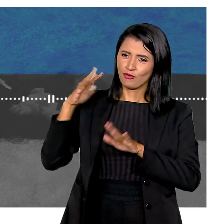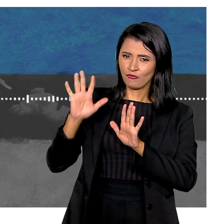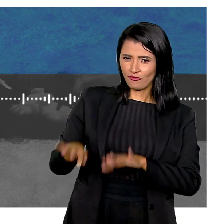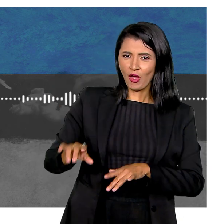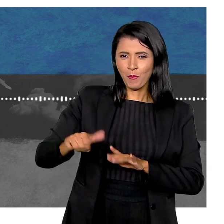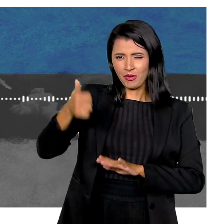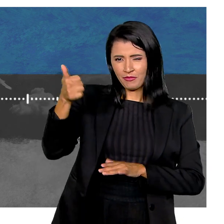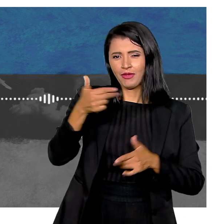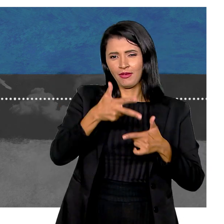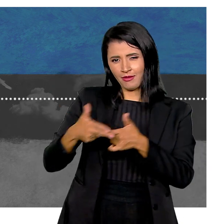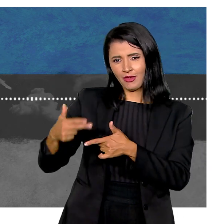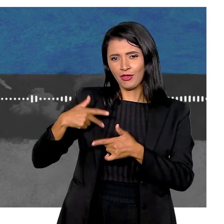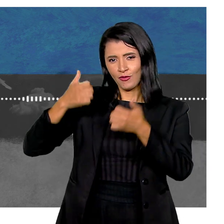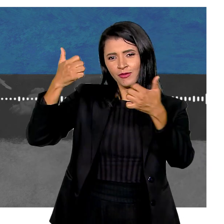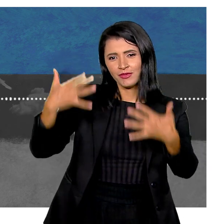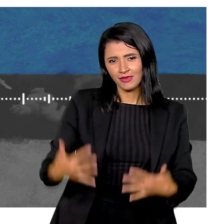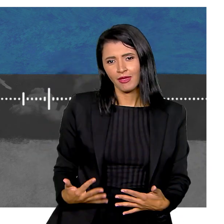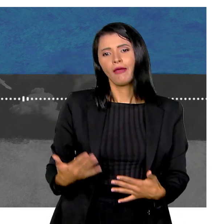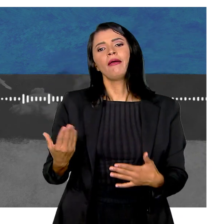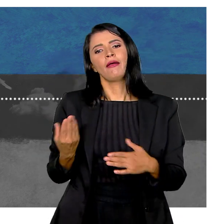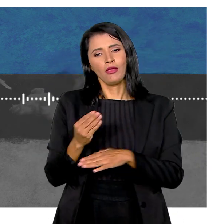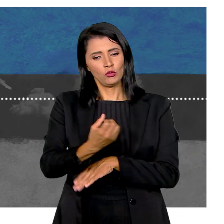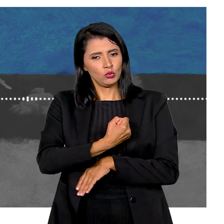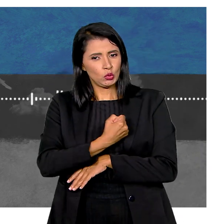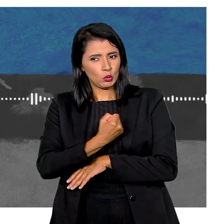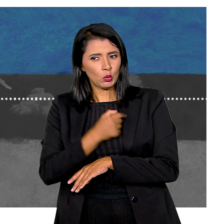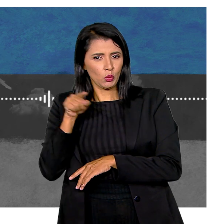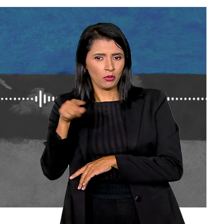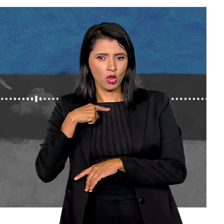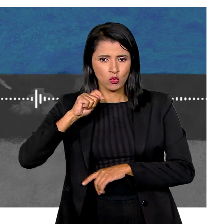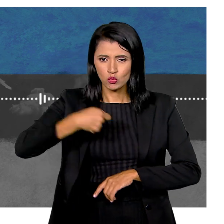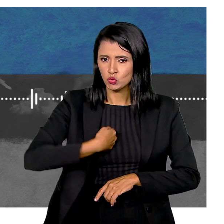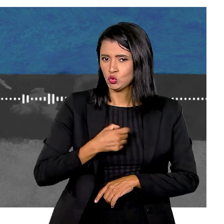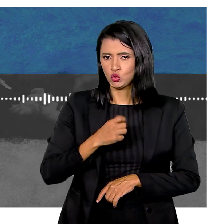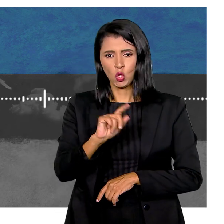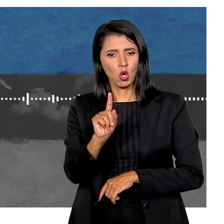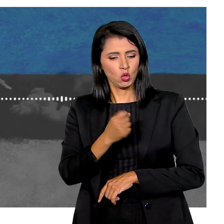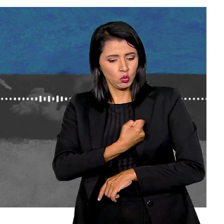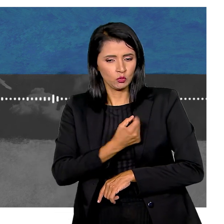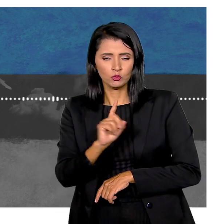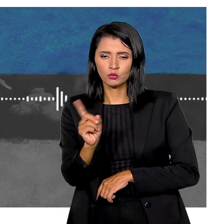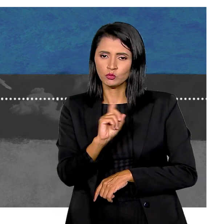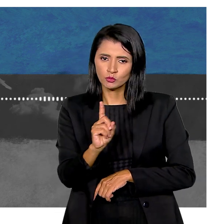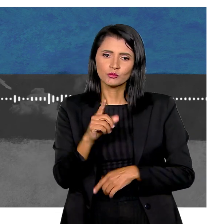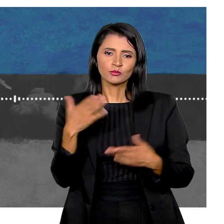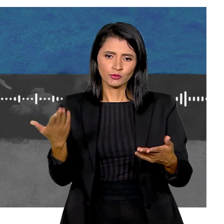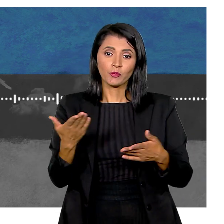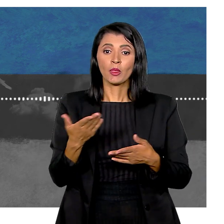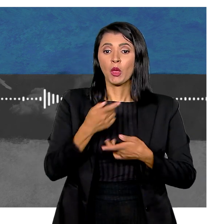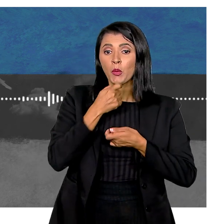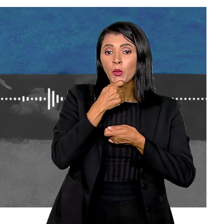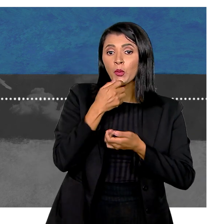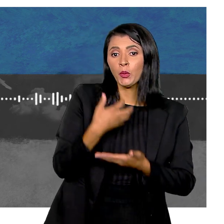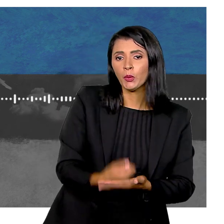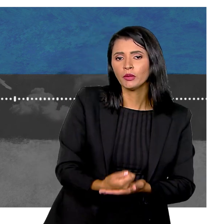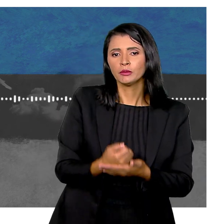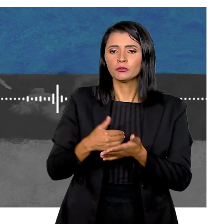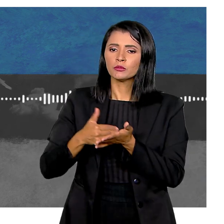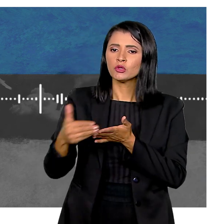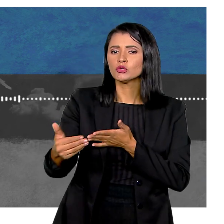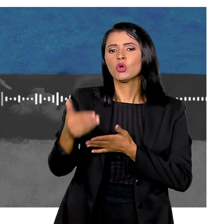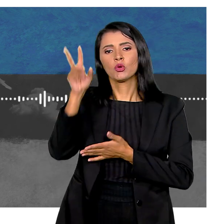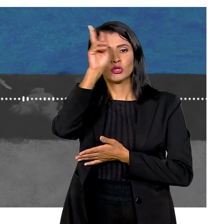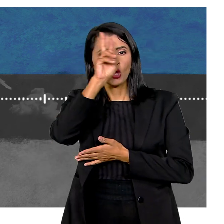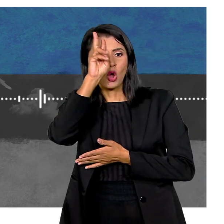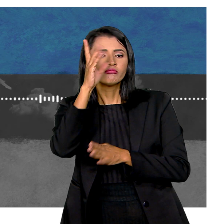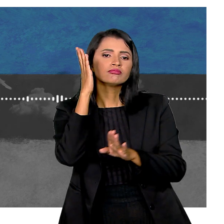final da primeira temporada Faço parte dessas estatísticas Mas não sou só um número, né? O podcast Histórias Raras Começou com histórias de